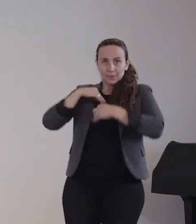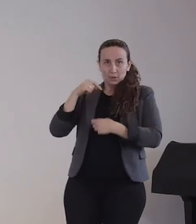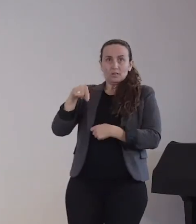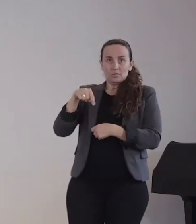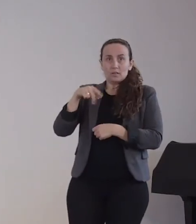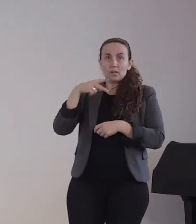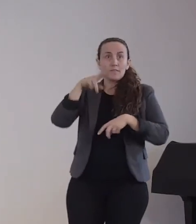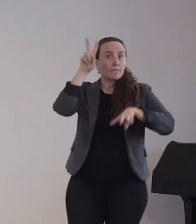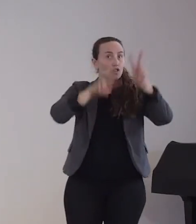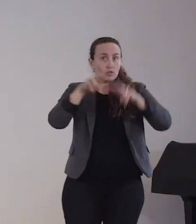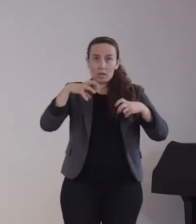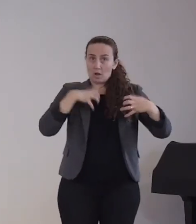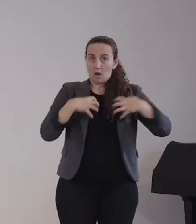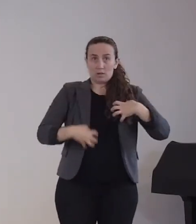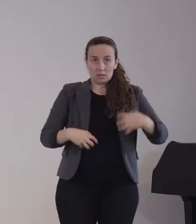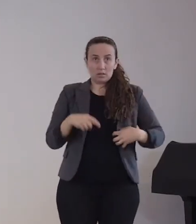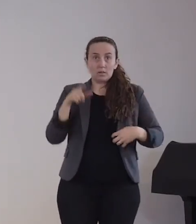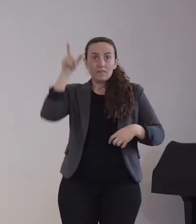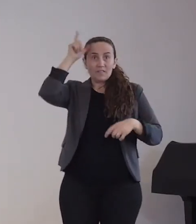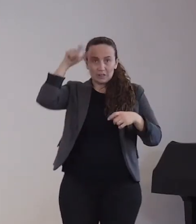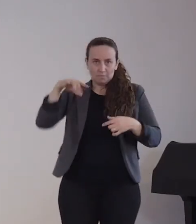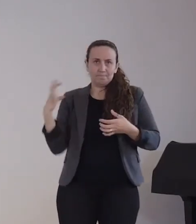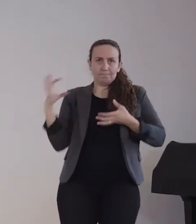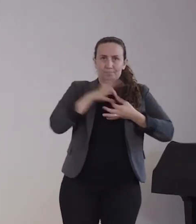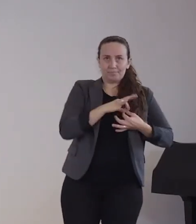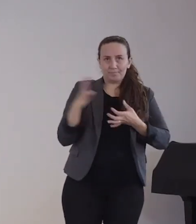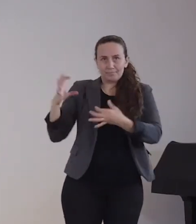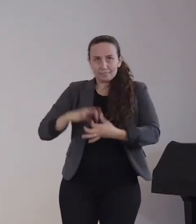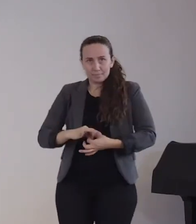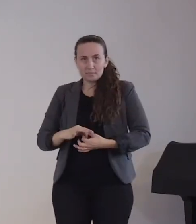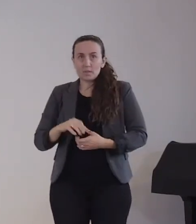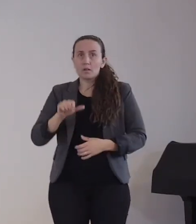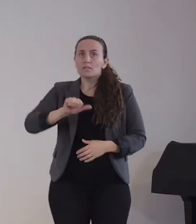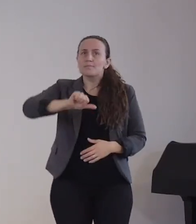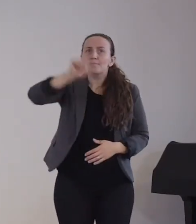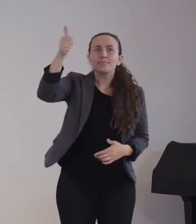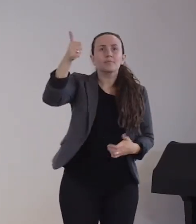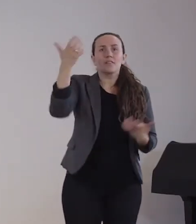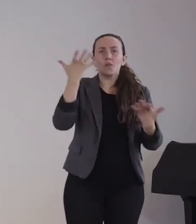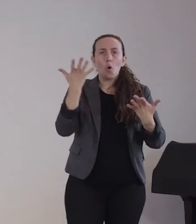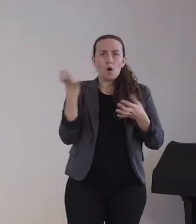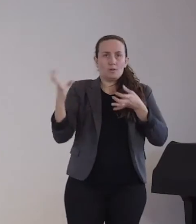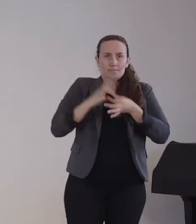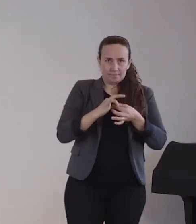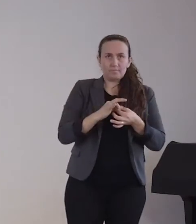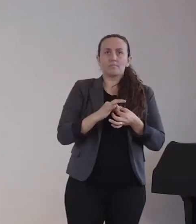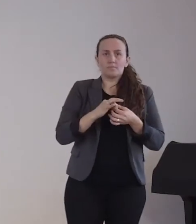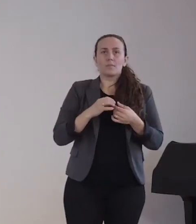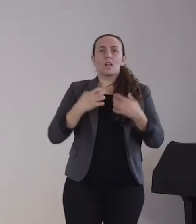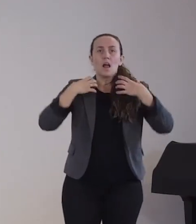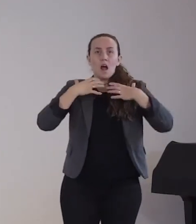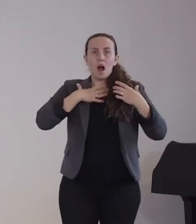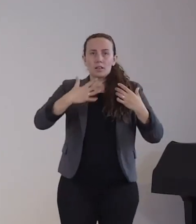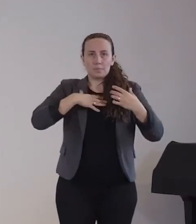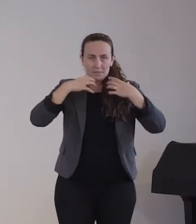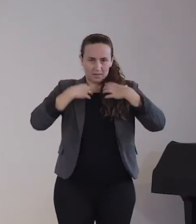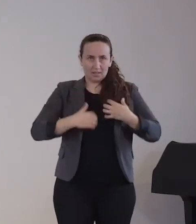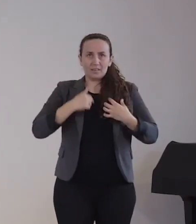Die häufigste Manifestation ist im Atemwegstrakt mit grippeähnlichen